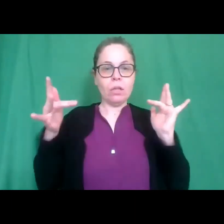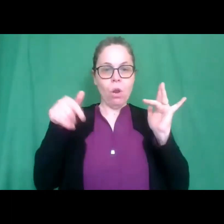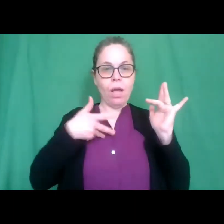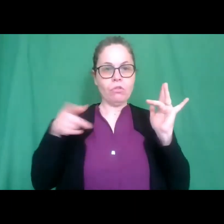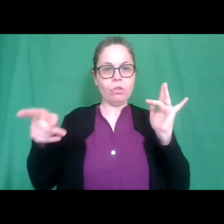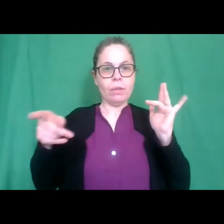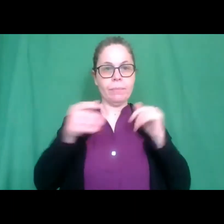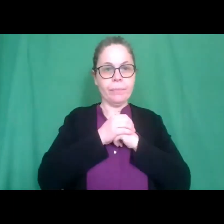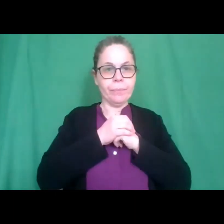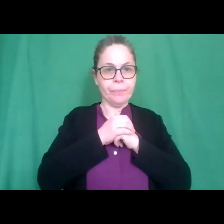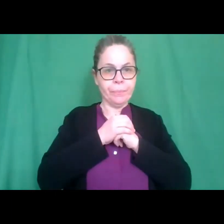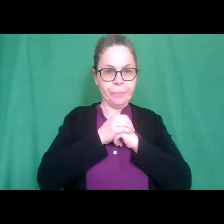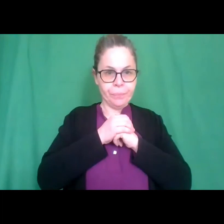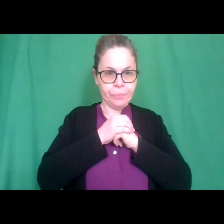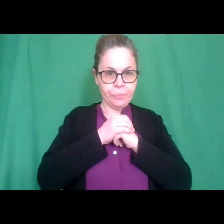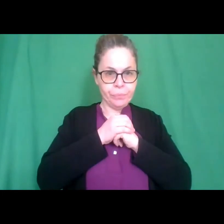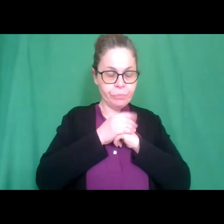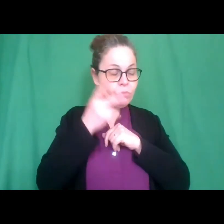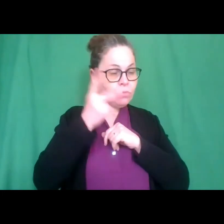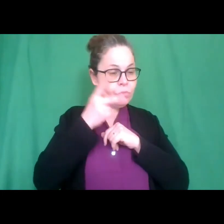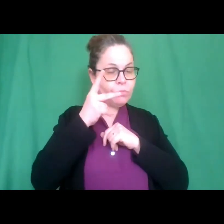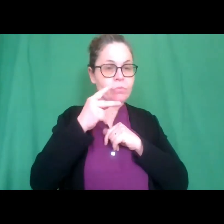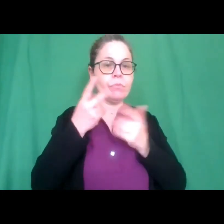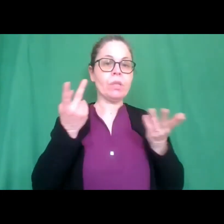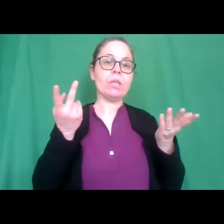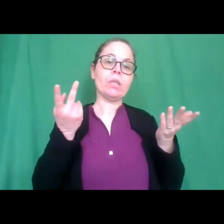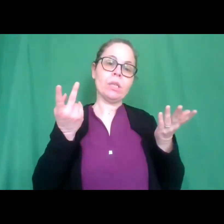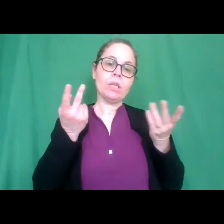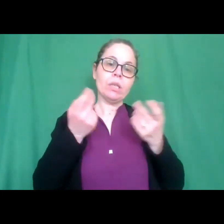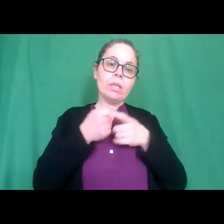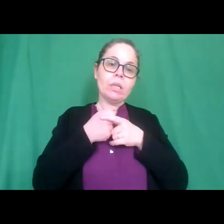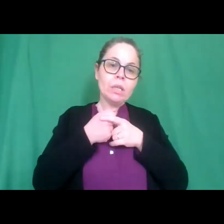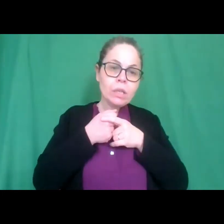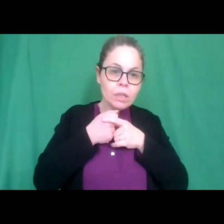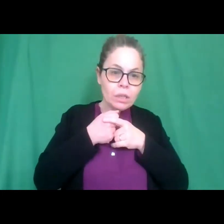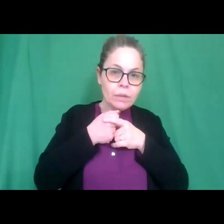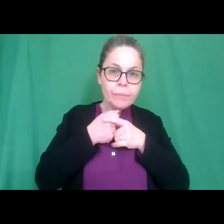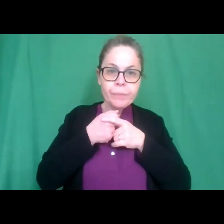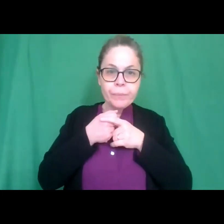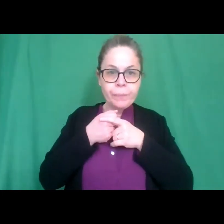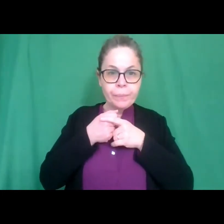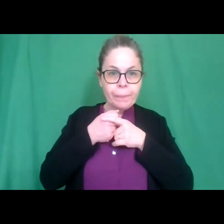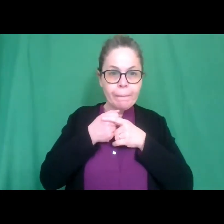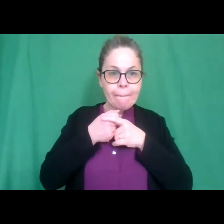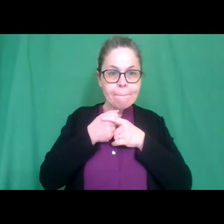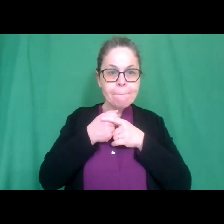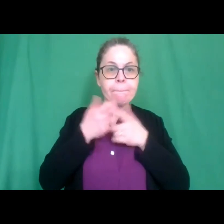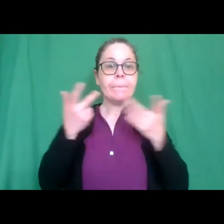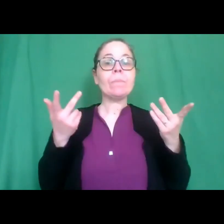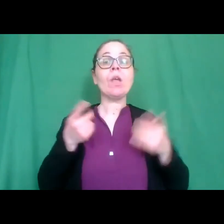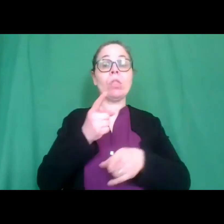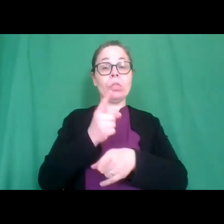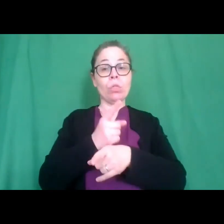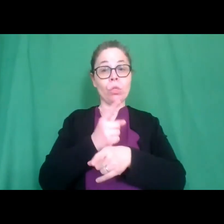la scuola guarda la tecnologia da questo punto eccoti qua eccoti qua dovrebbero essere